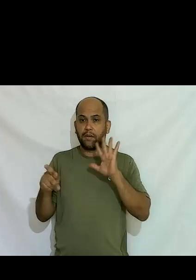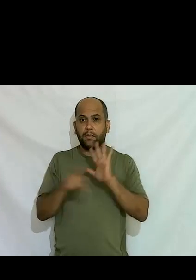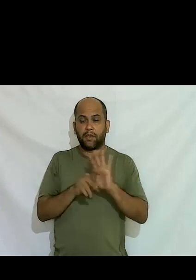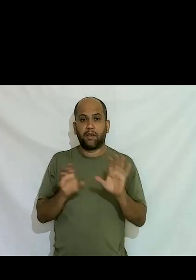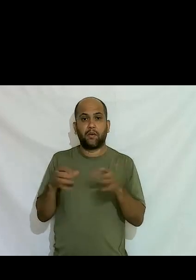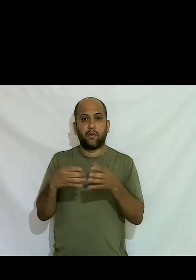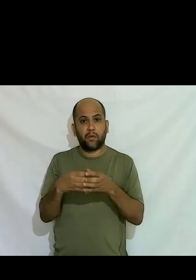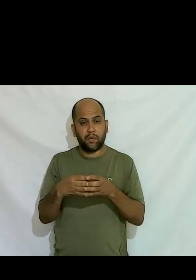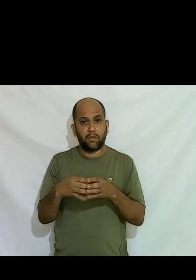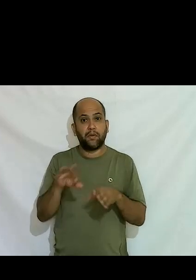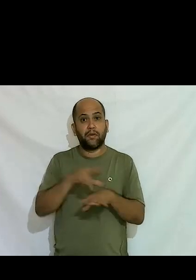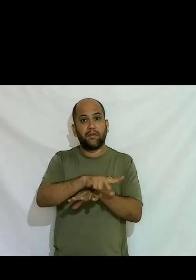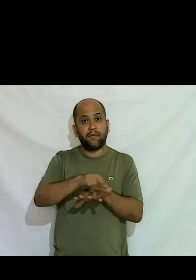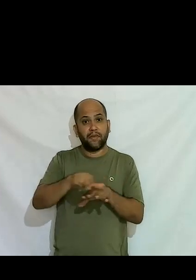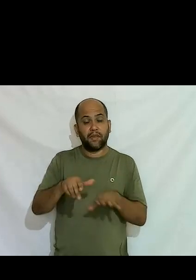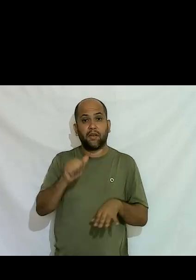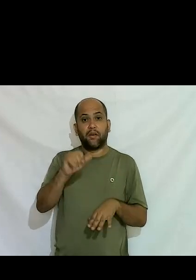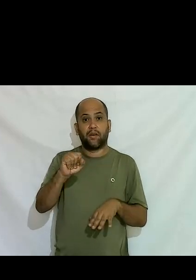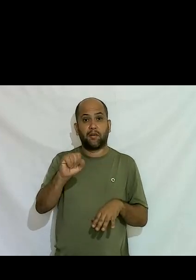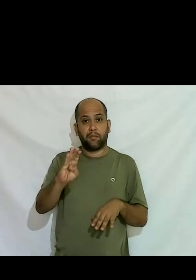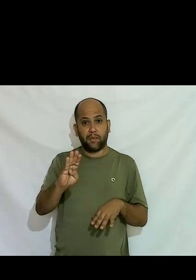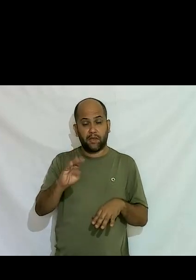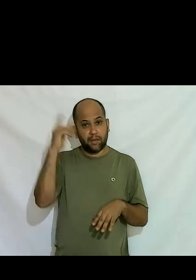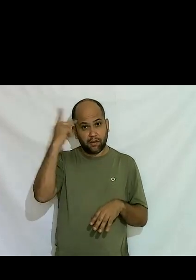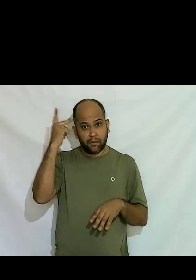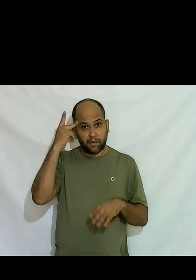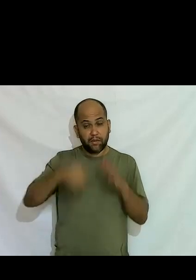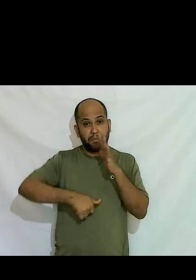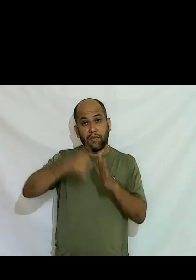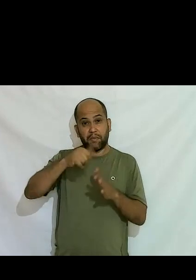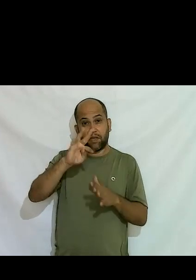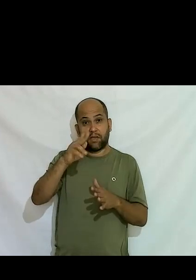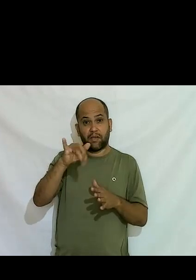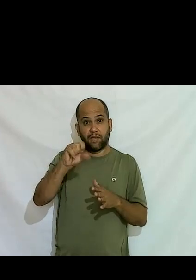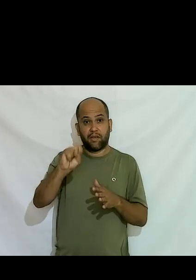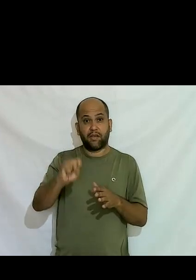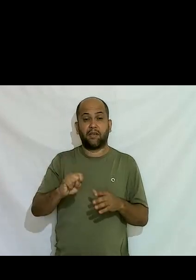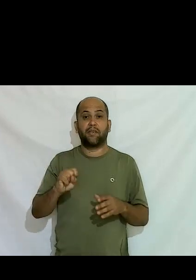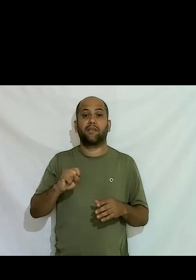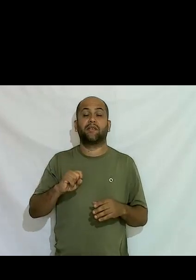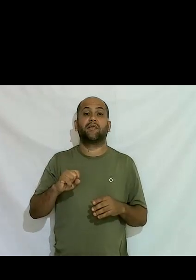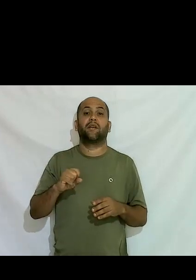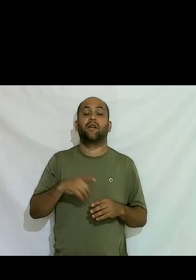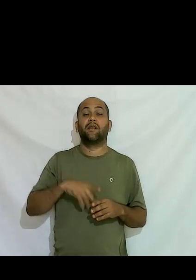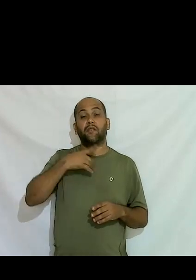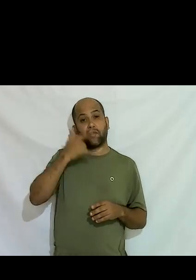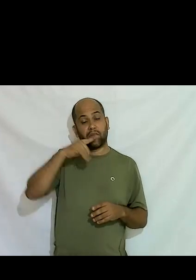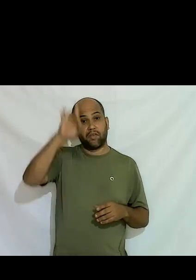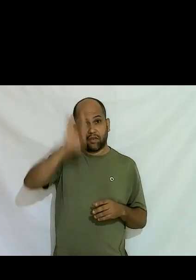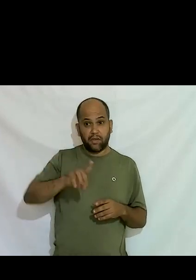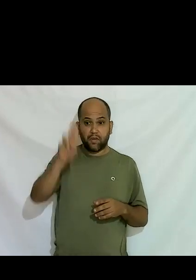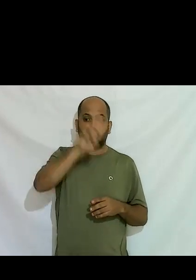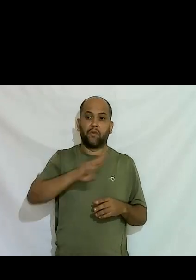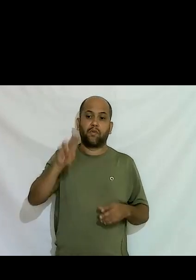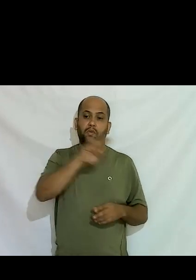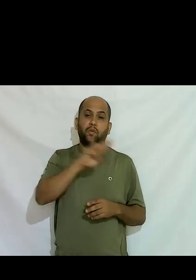da diversidade da UAB Sessão São Paulo fui a primeira pessoa trans a conseguir o direito ao uso do nome social aprovado por